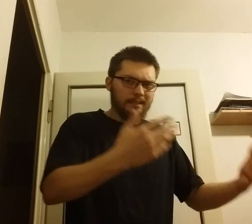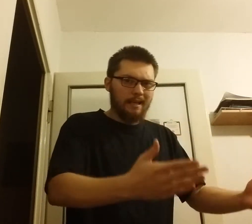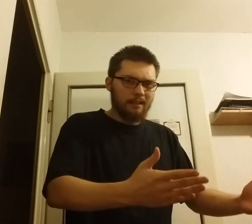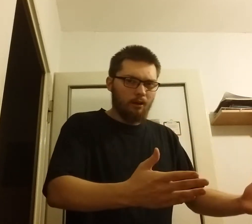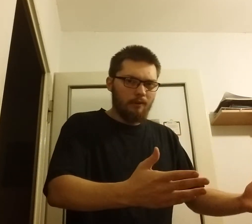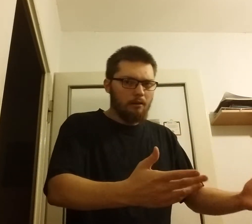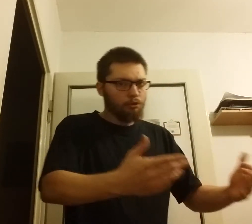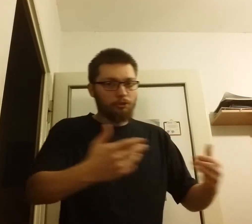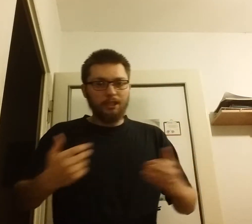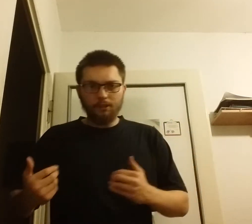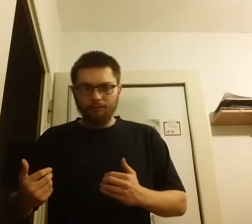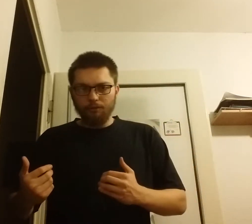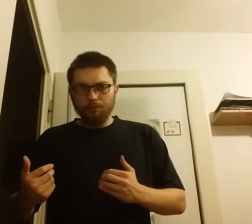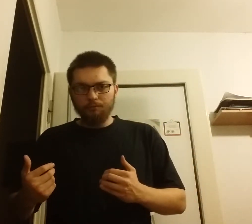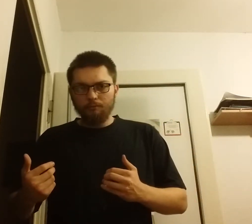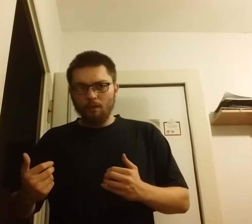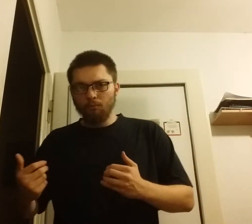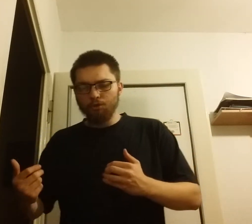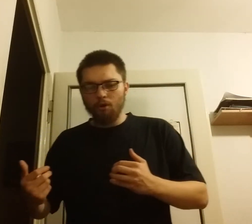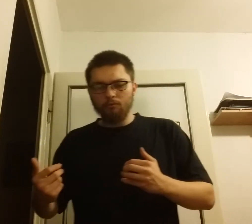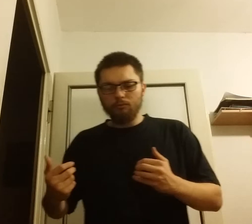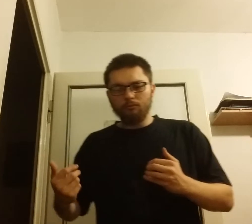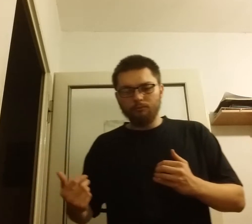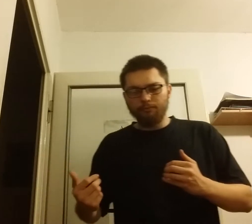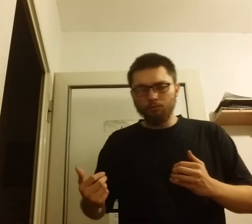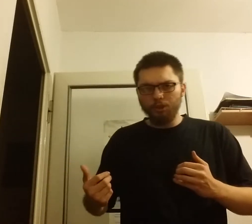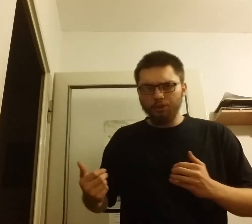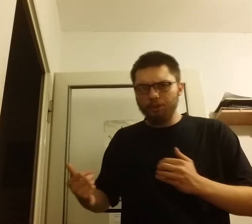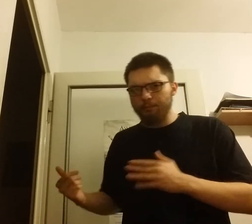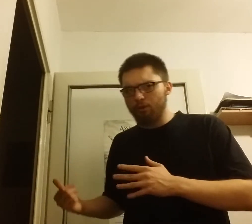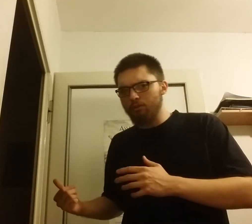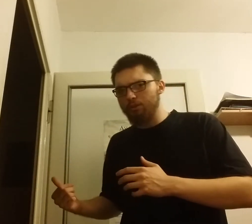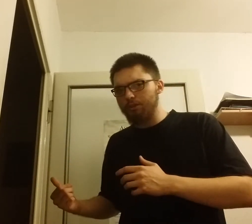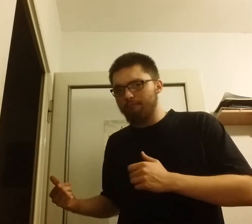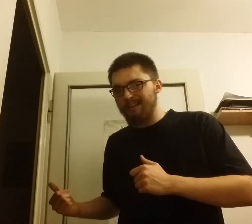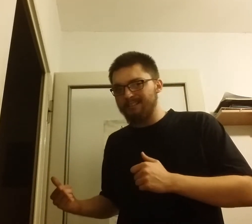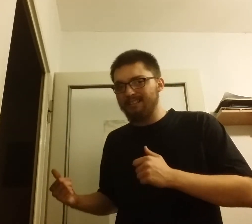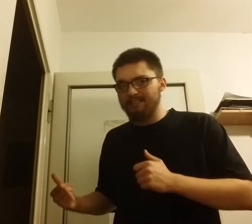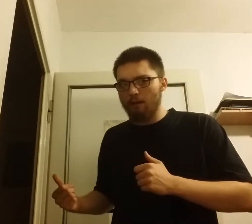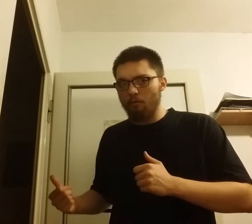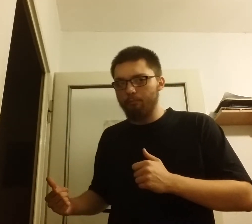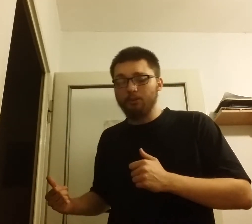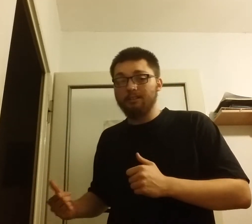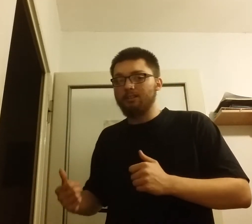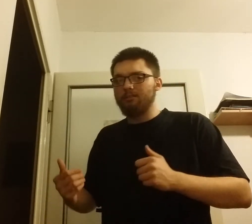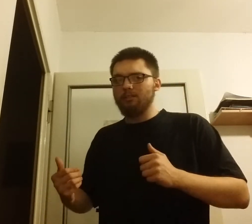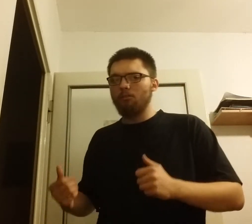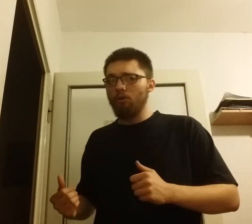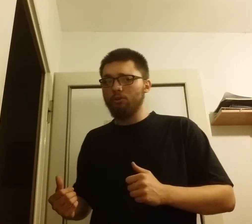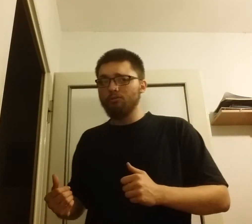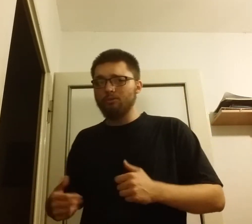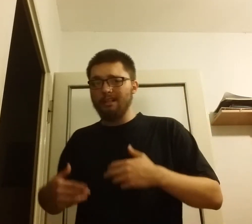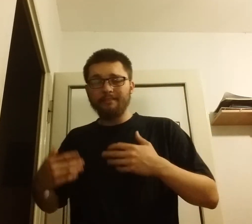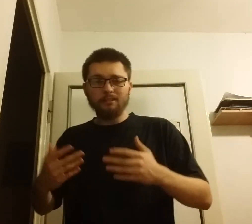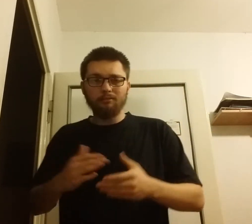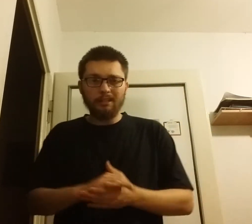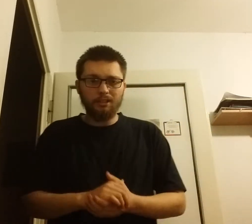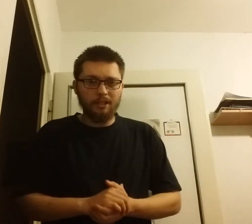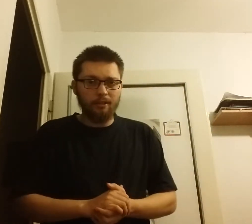zaatakowały muszą się cofnąć. Muszą wrócić i bronić własnych tyłów bo inaczej zostaną okrążone w rezultacie czego